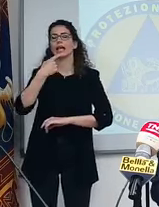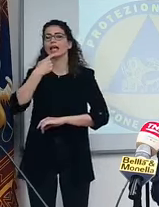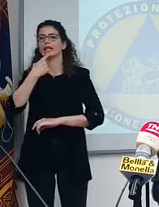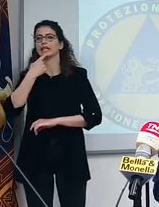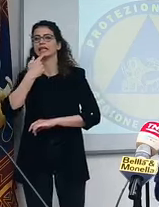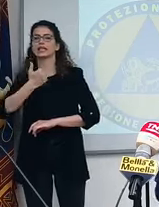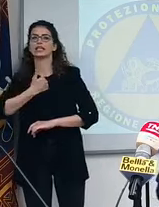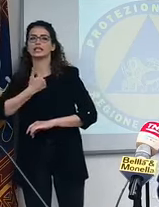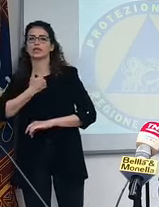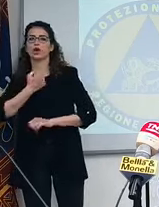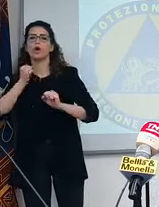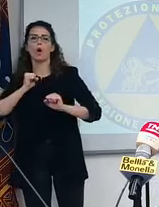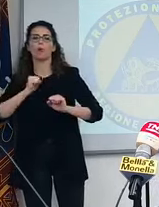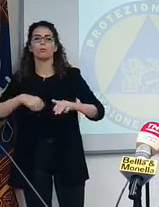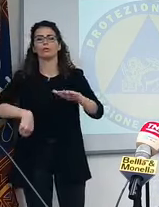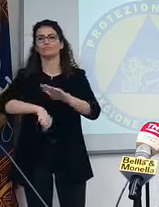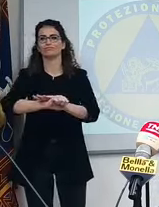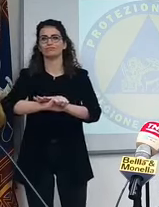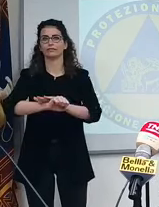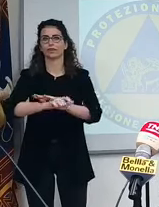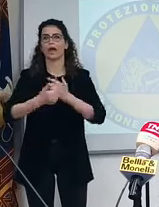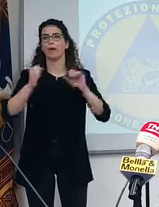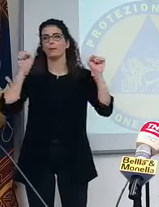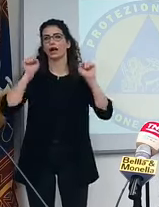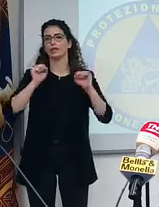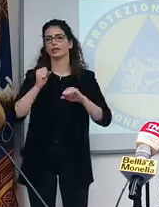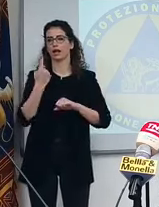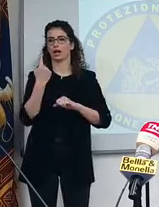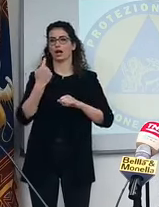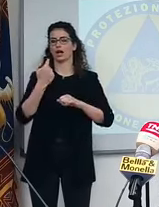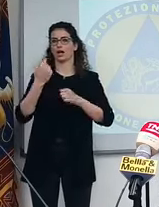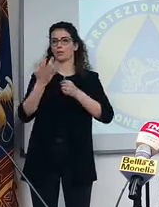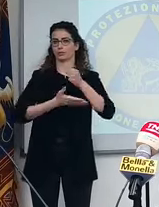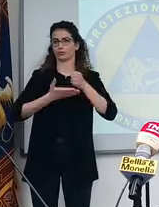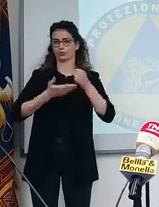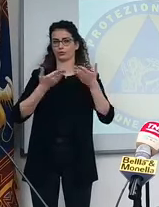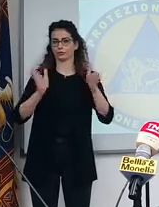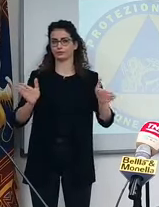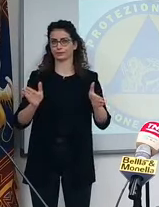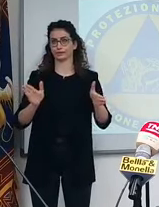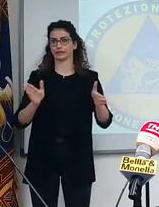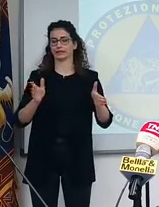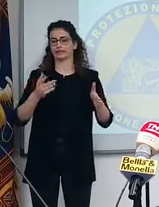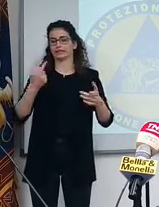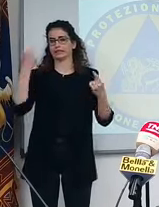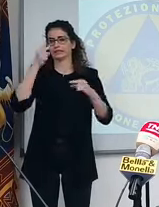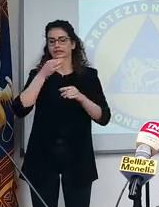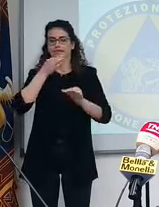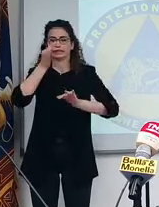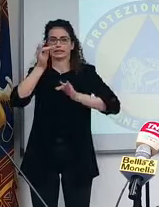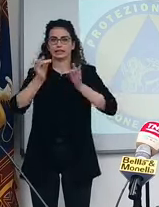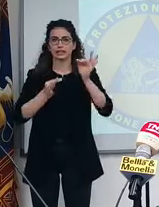in palestra si apre l'1 di giugno. È difficile spiegare